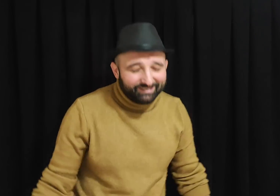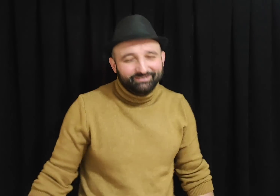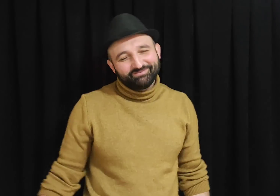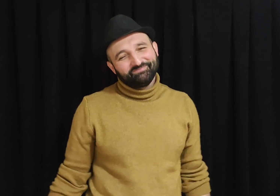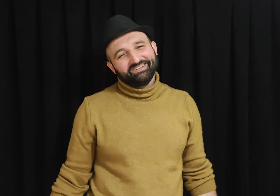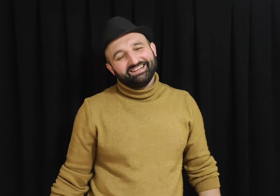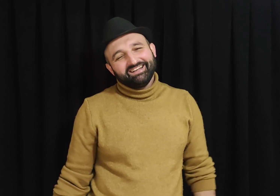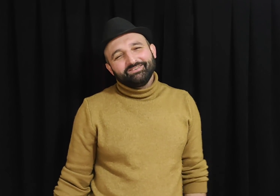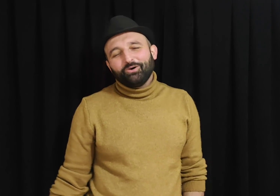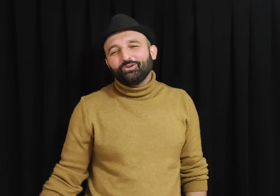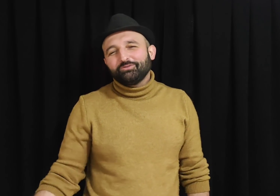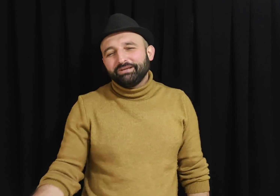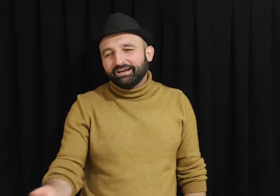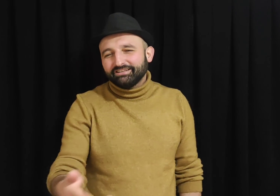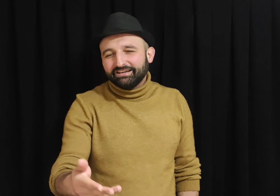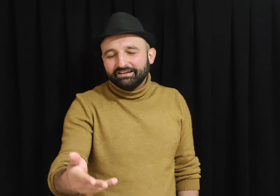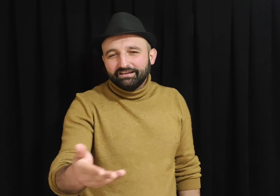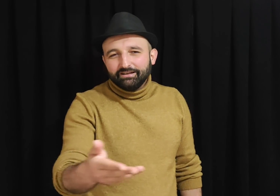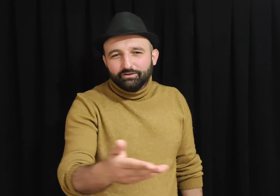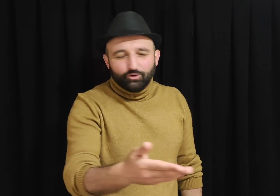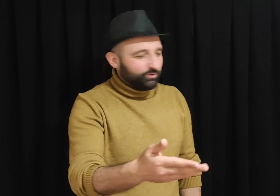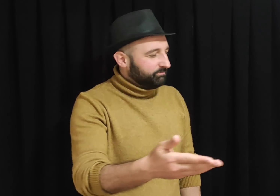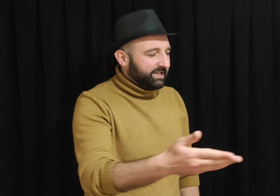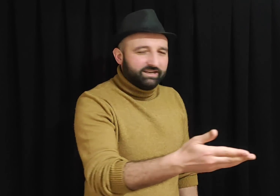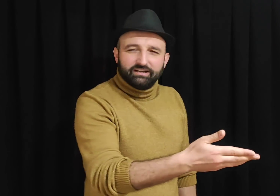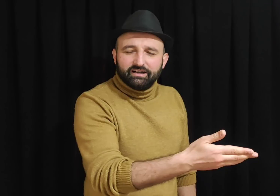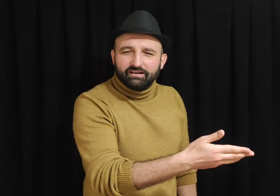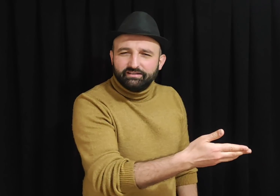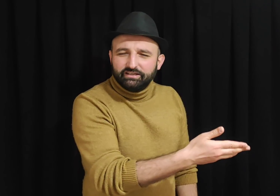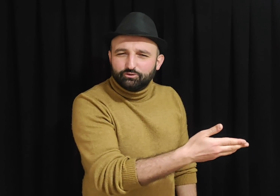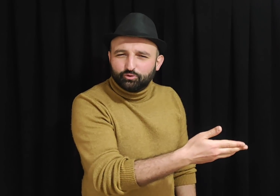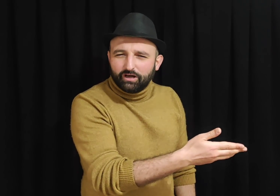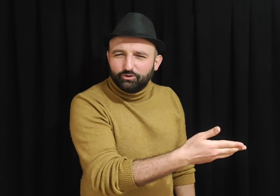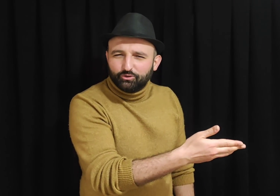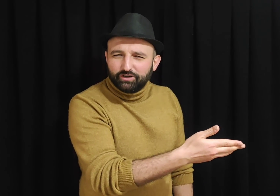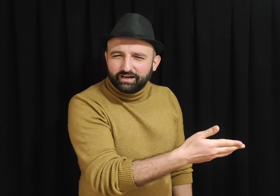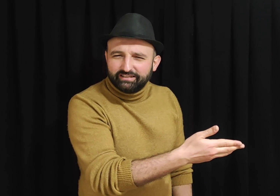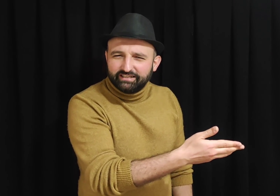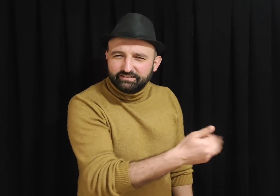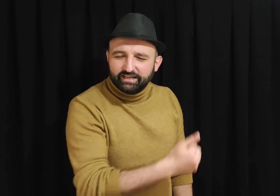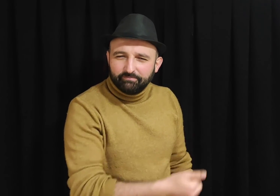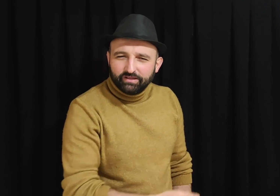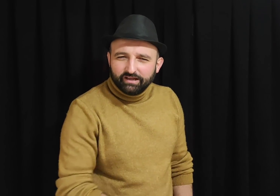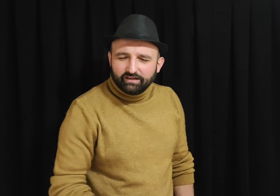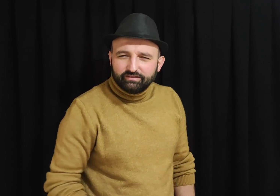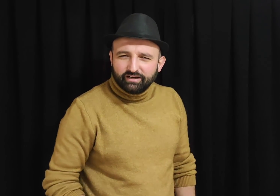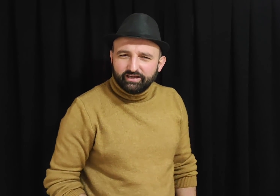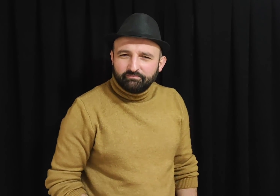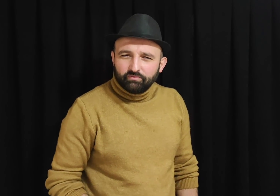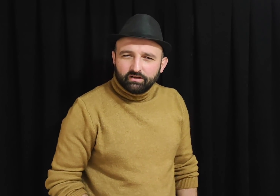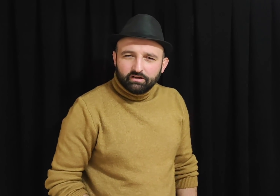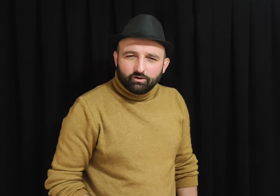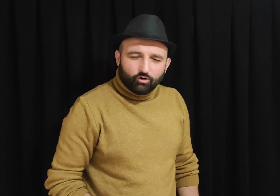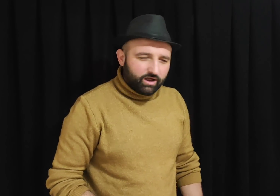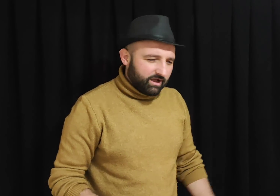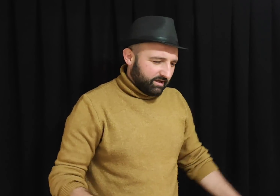Ne oldu bir arada yolun bir yerini su alıyordu Karadeniz'de hatırlayın. Oraya